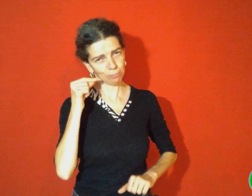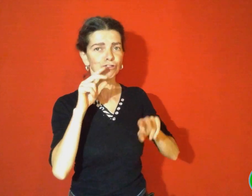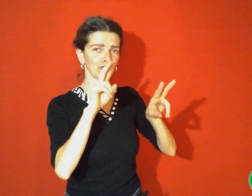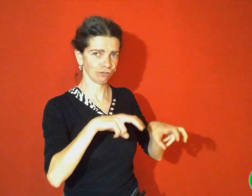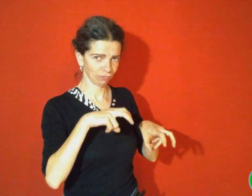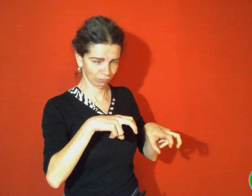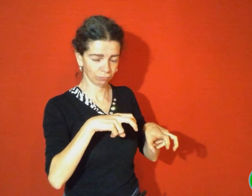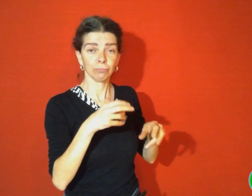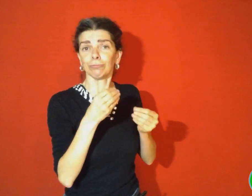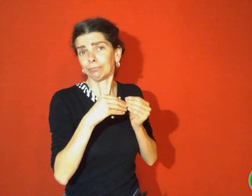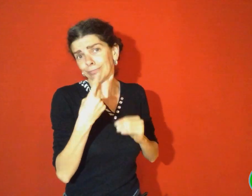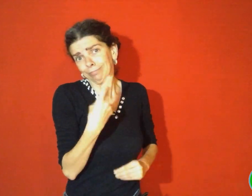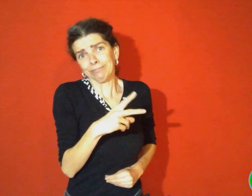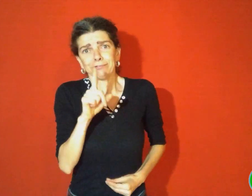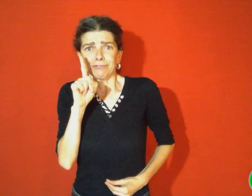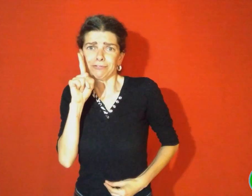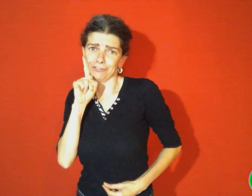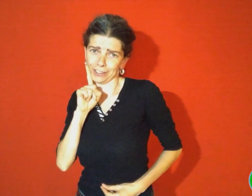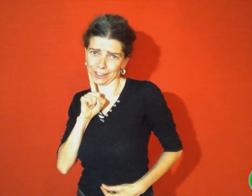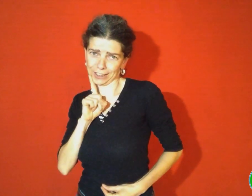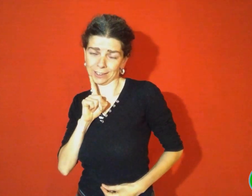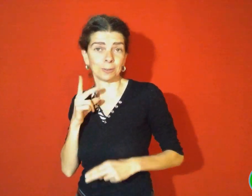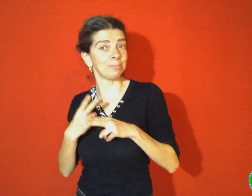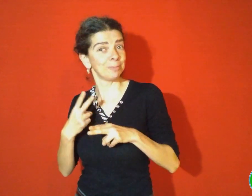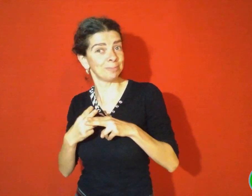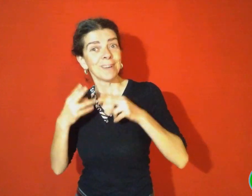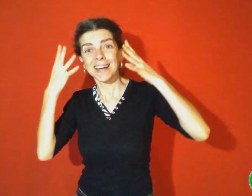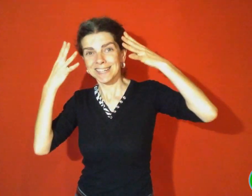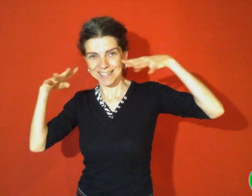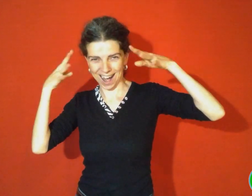un cultivateur avec sa fille unique, Zéralda.